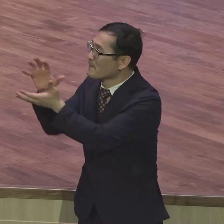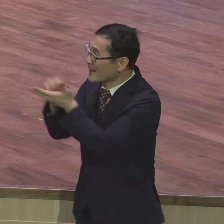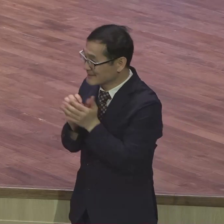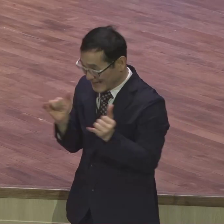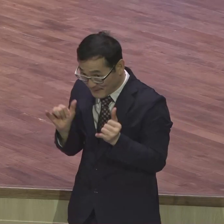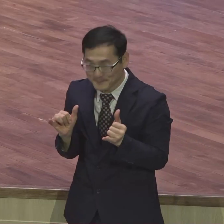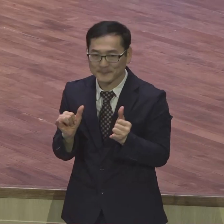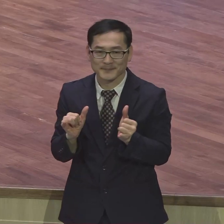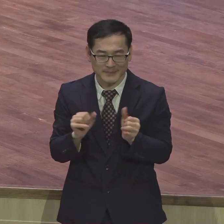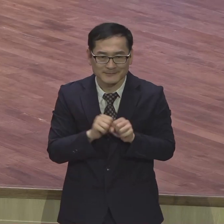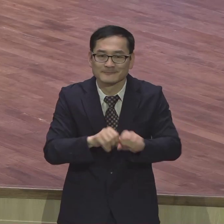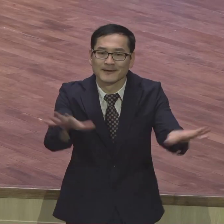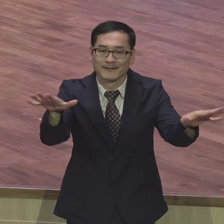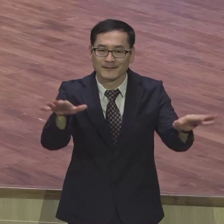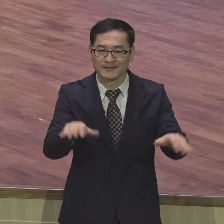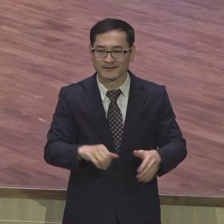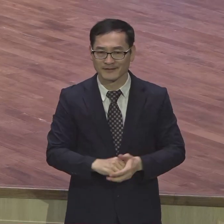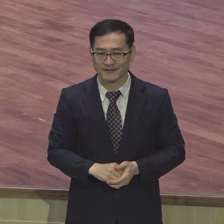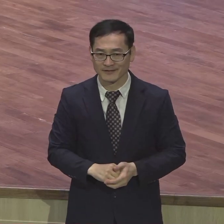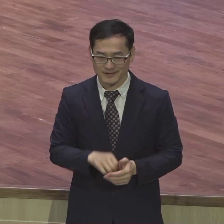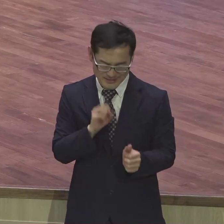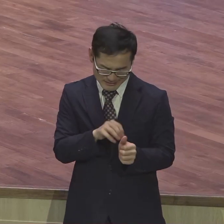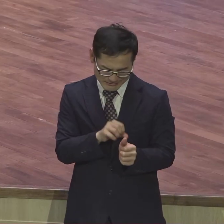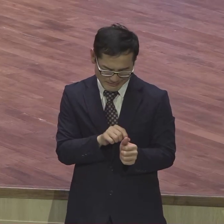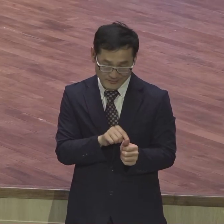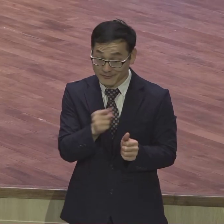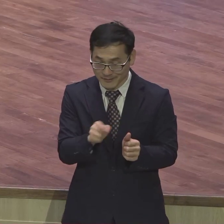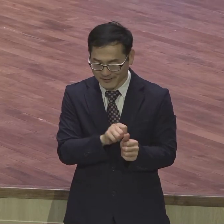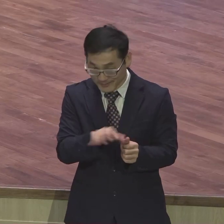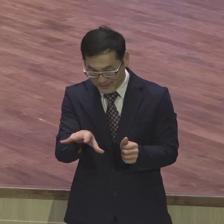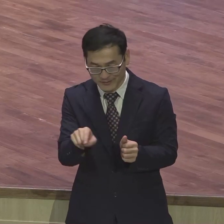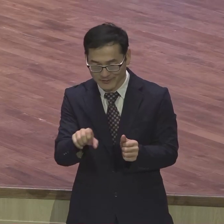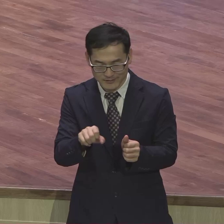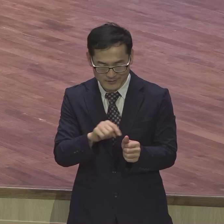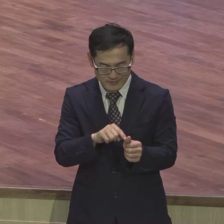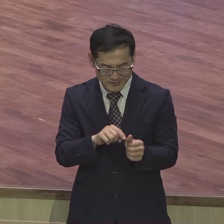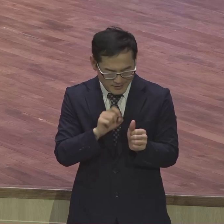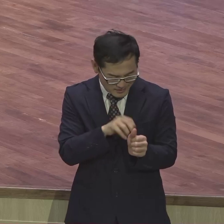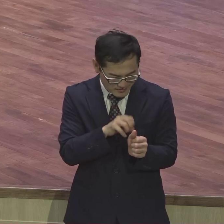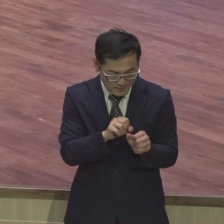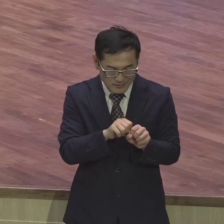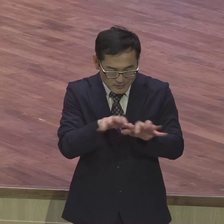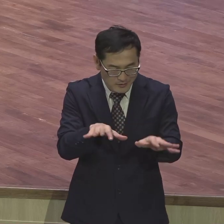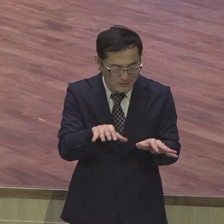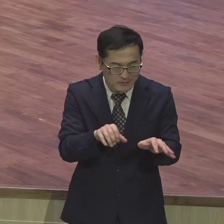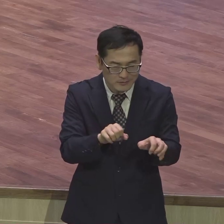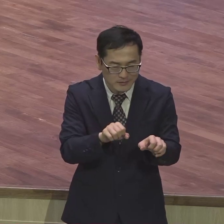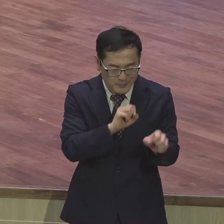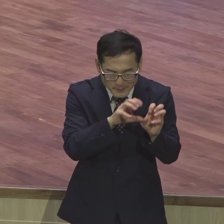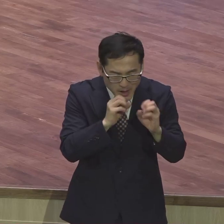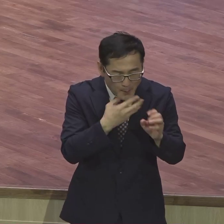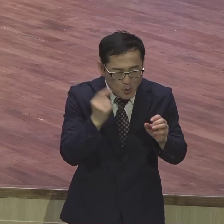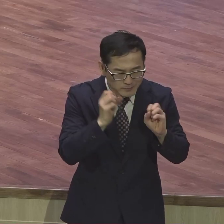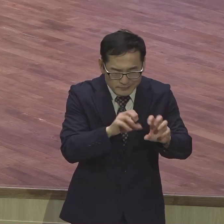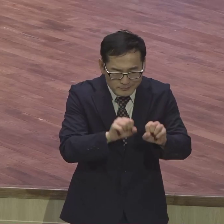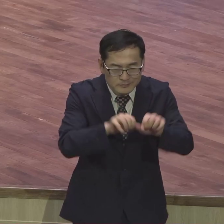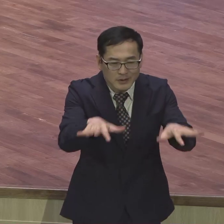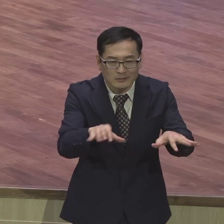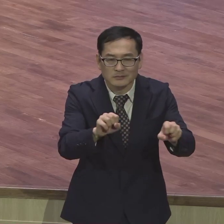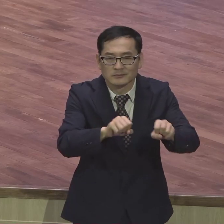바울이 복음을 전가하면 그 다음에 야손이 대산룸의 지역을 불식하곤라는 고린도 지역을 복음을 한 사람이 딱 전가하면 그 사람이 살고